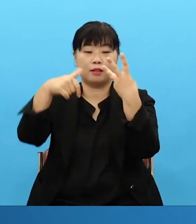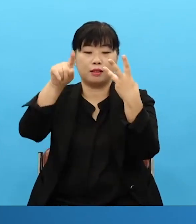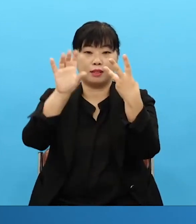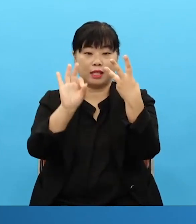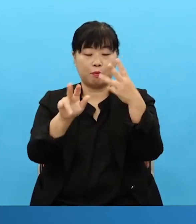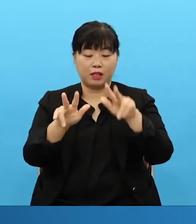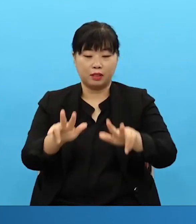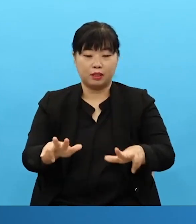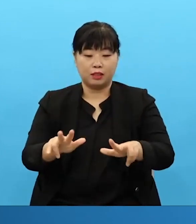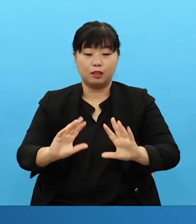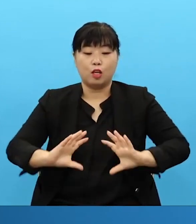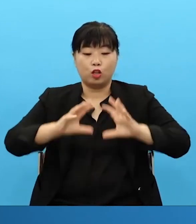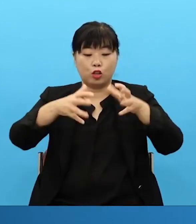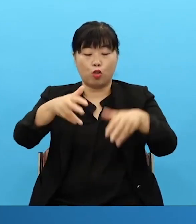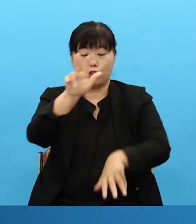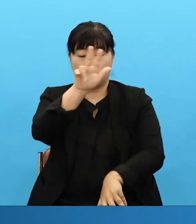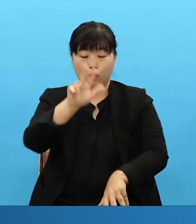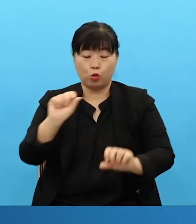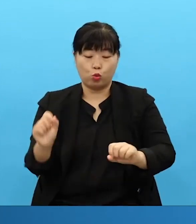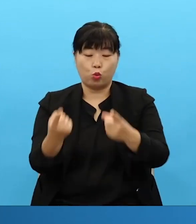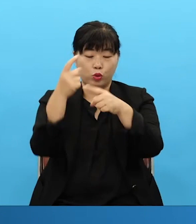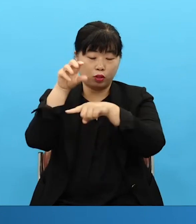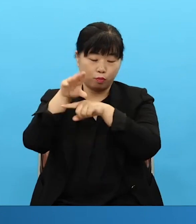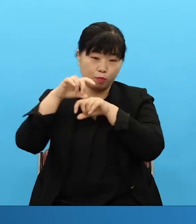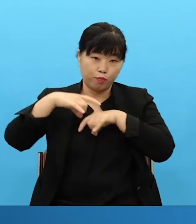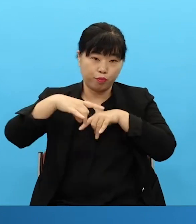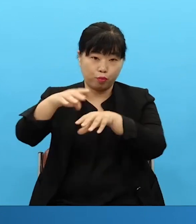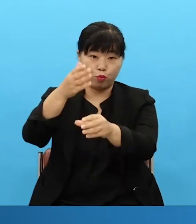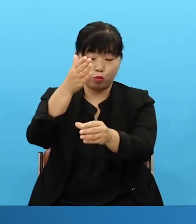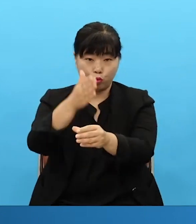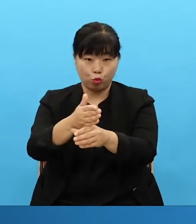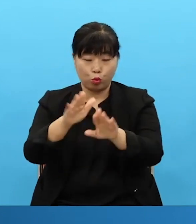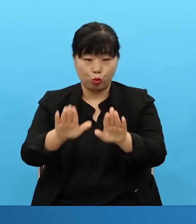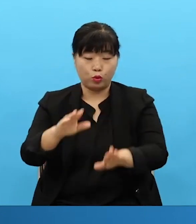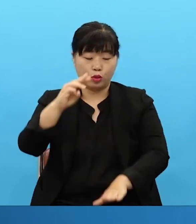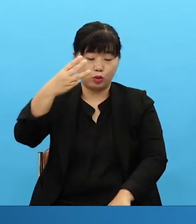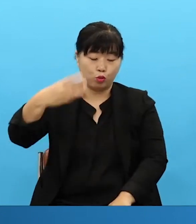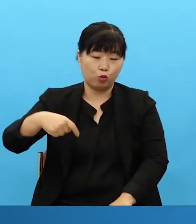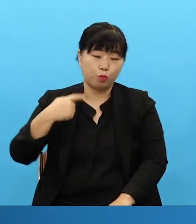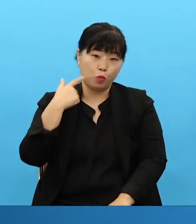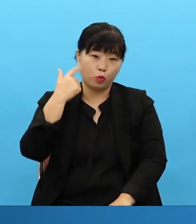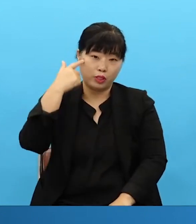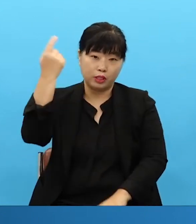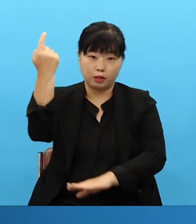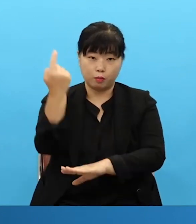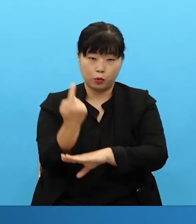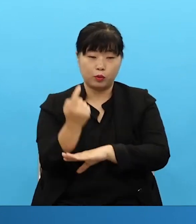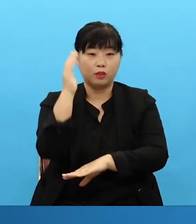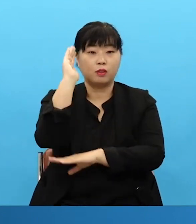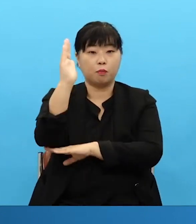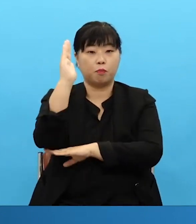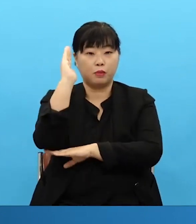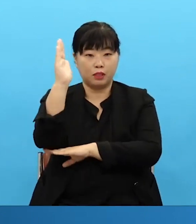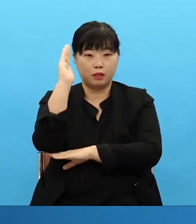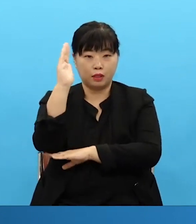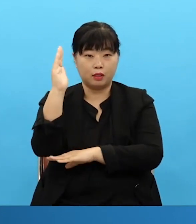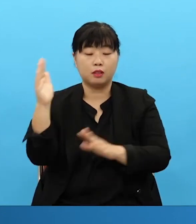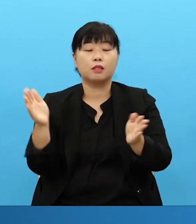동시생중계 중입니다. 세계보금화 상임위원회 총재 유광수 목사님 나오셔서 전국장로의